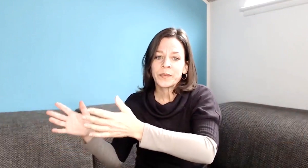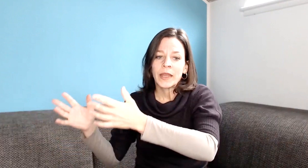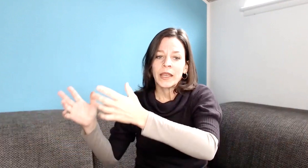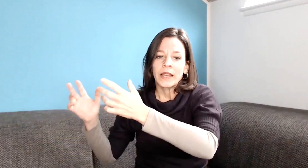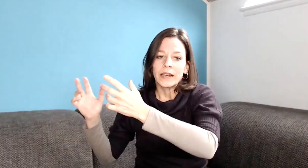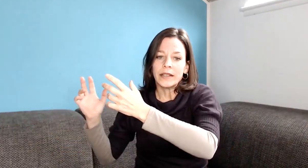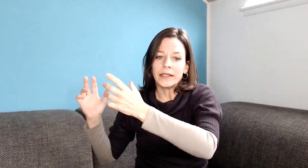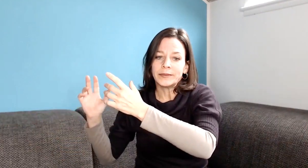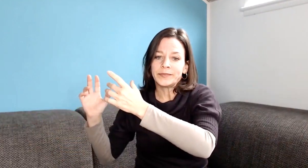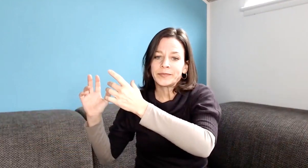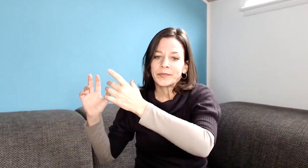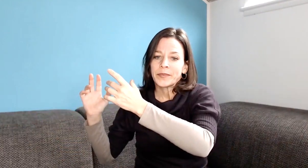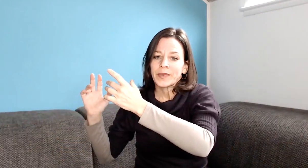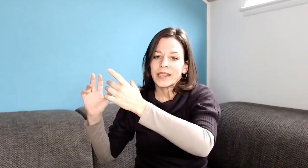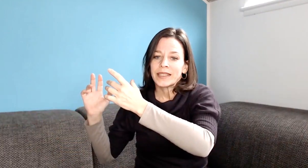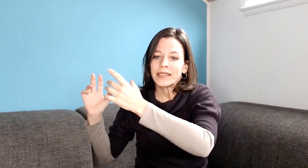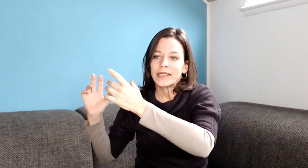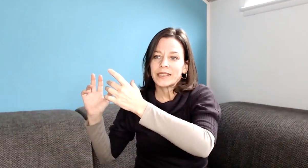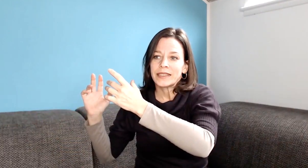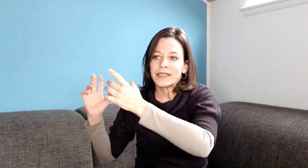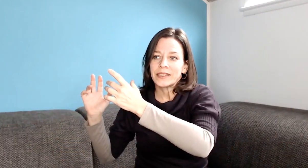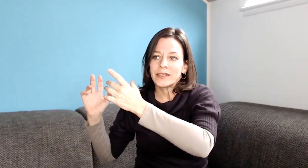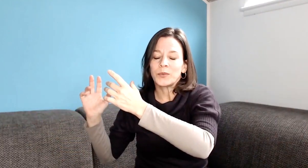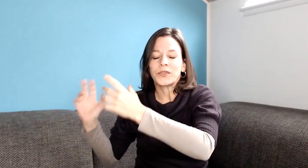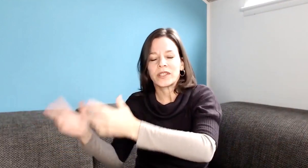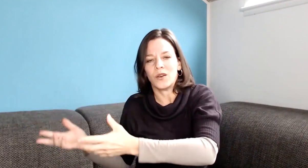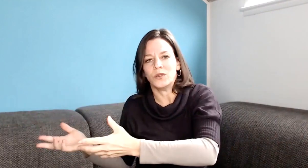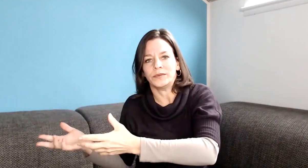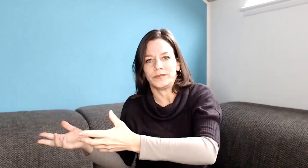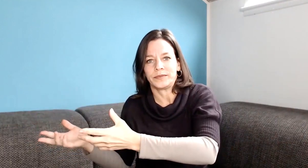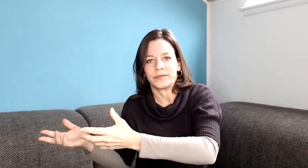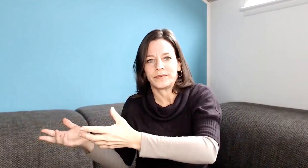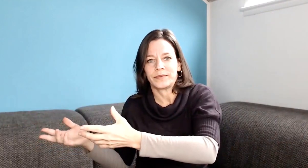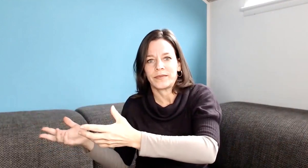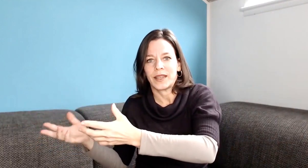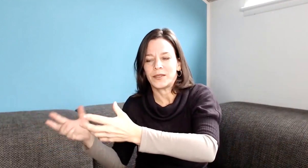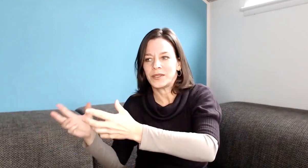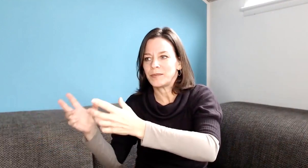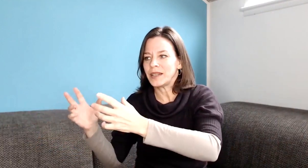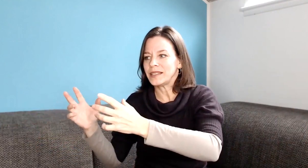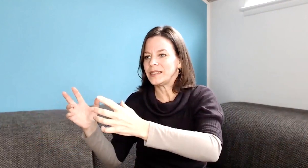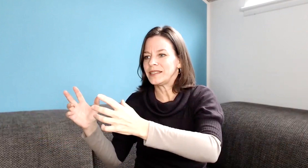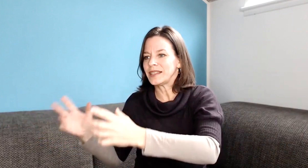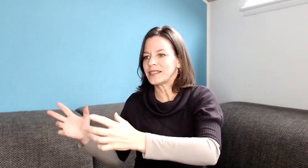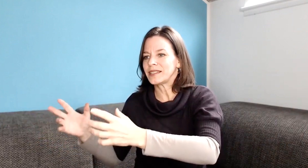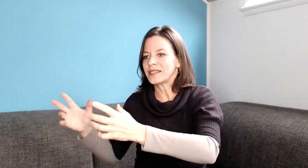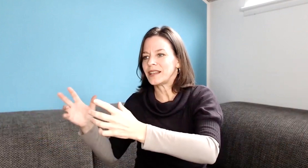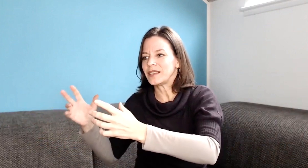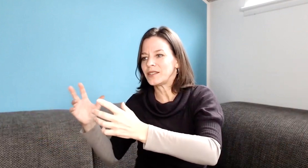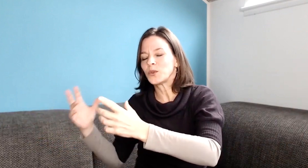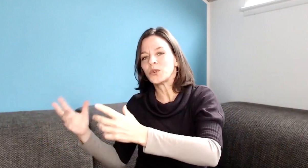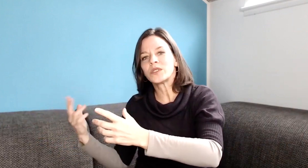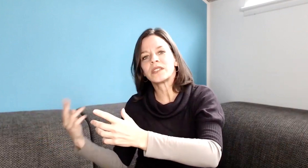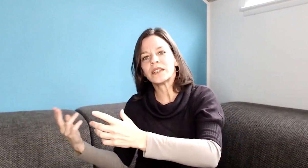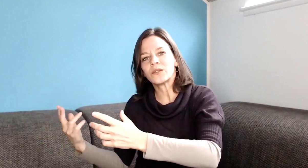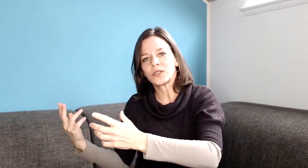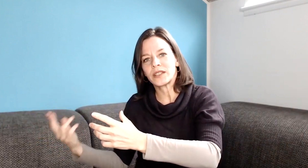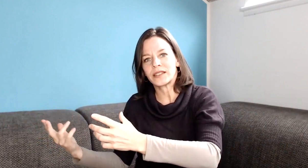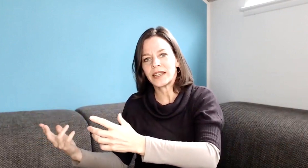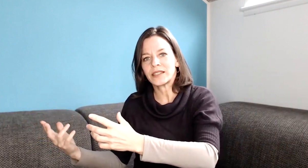um das Vertrauen. Also die größte Sehnsucht der 6,